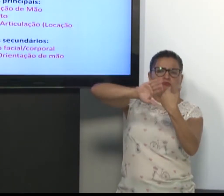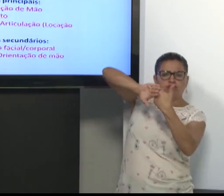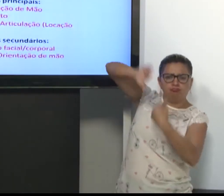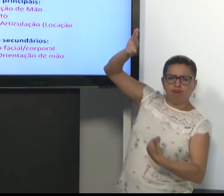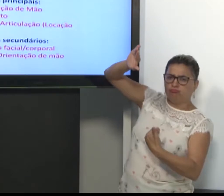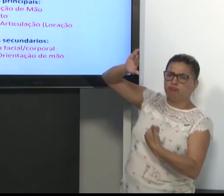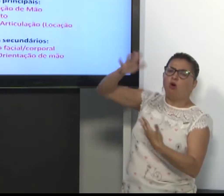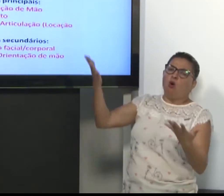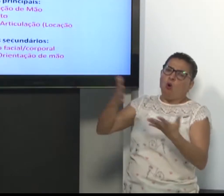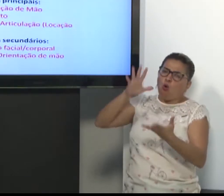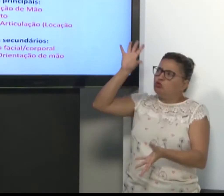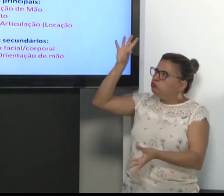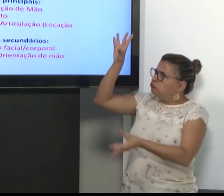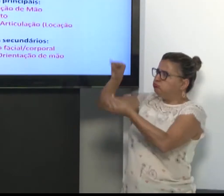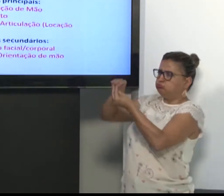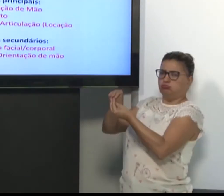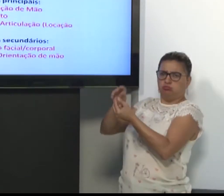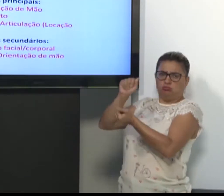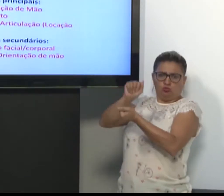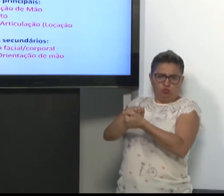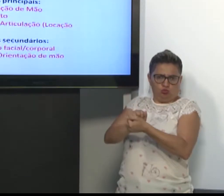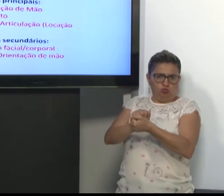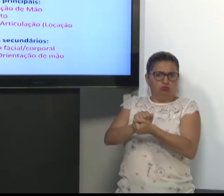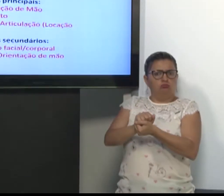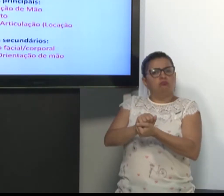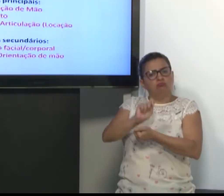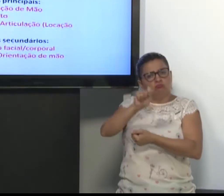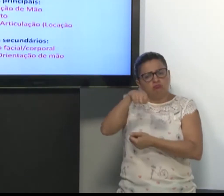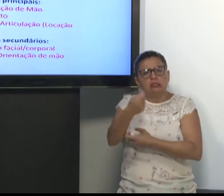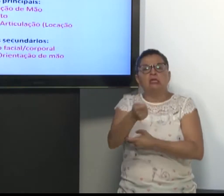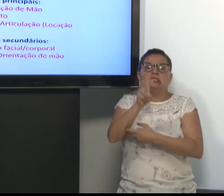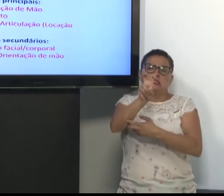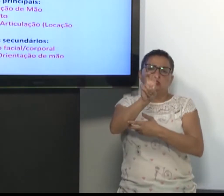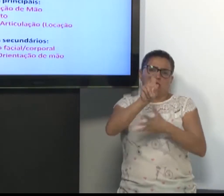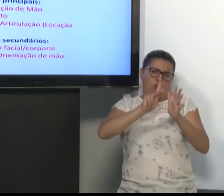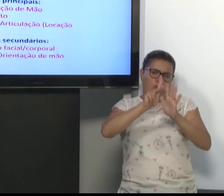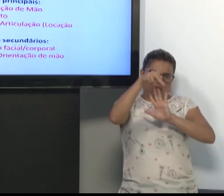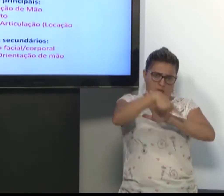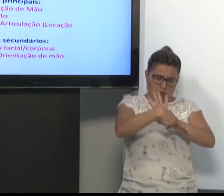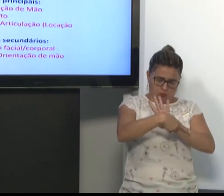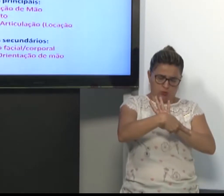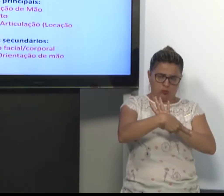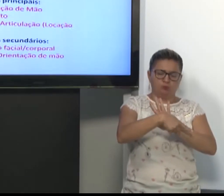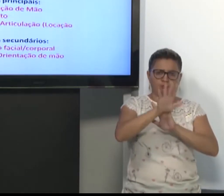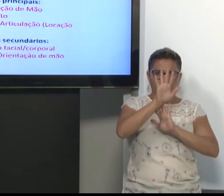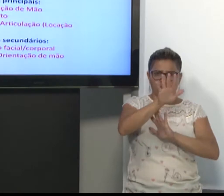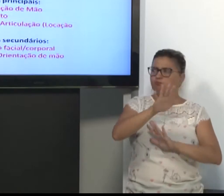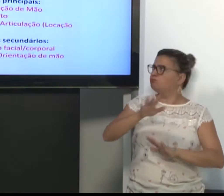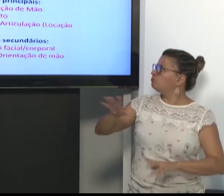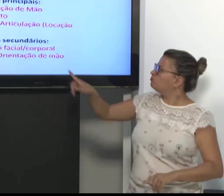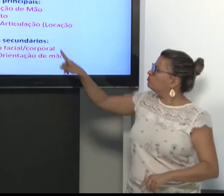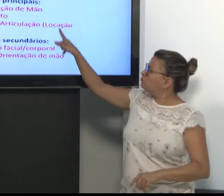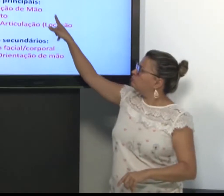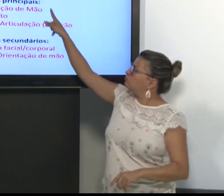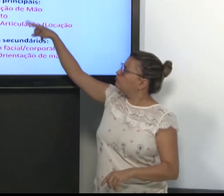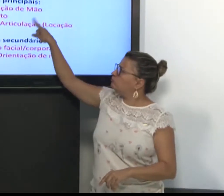Os primários e secundários. principais e secundários. Todos são os parâmetros. São os cinco parâmetros.